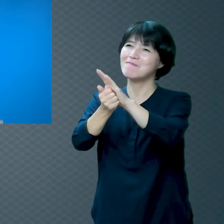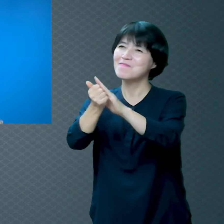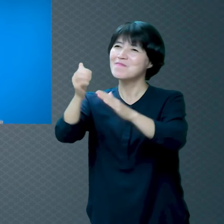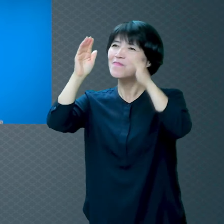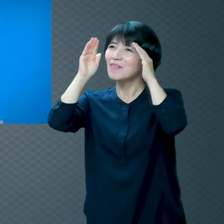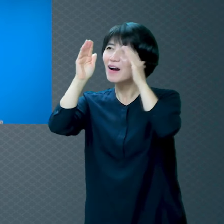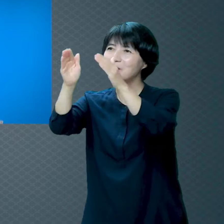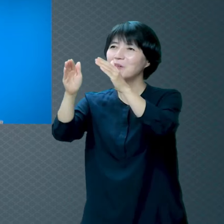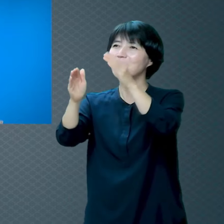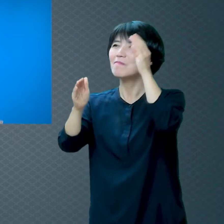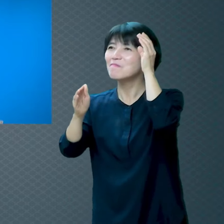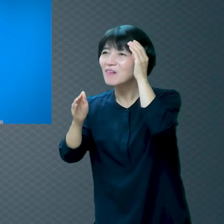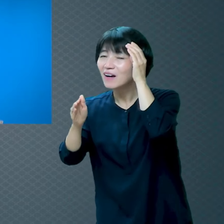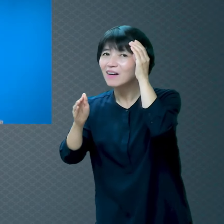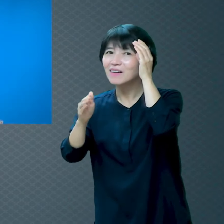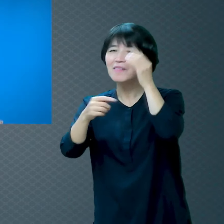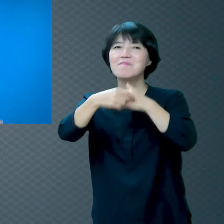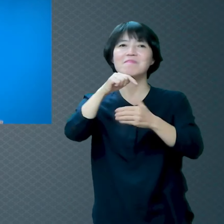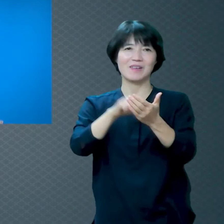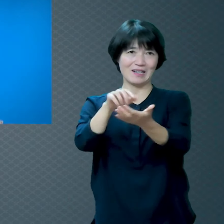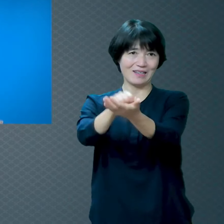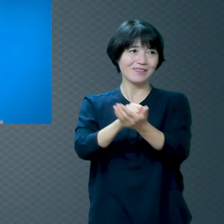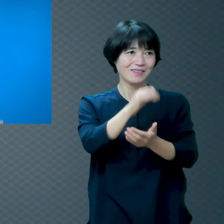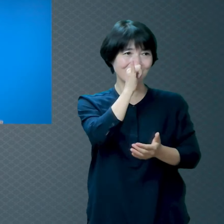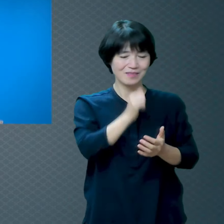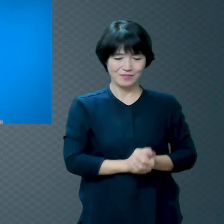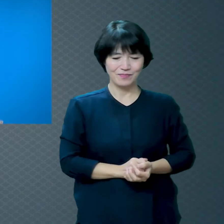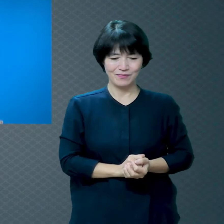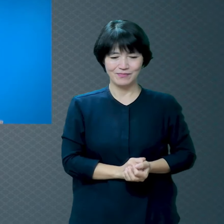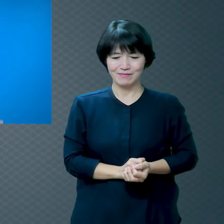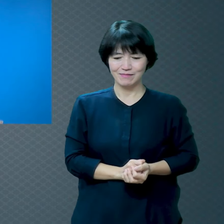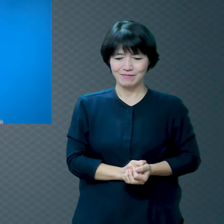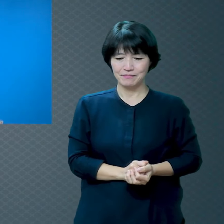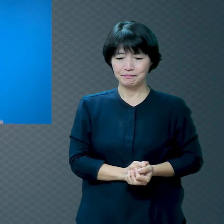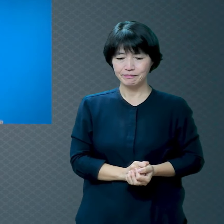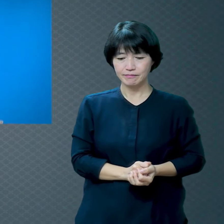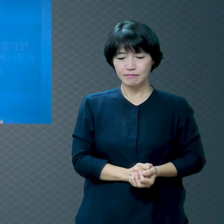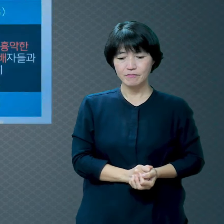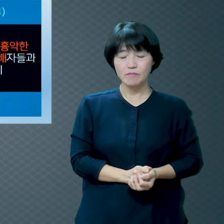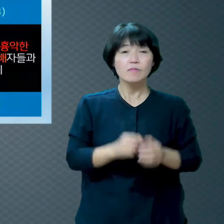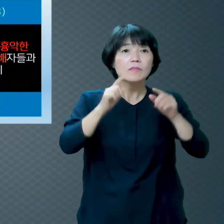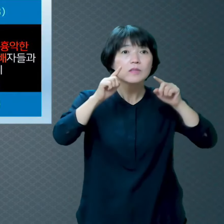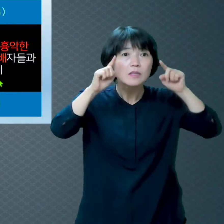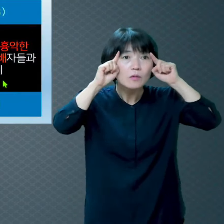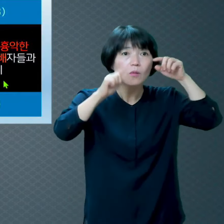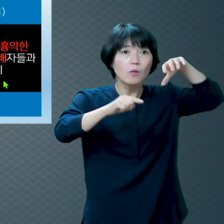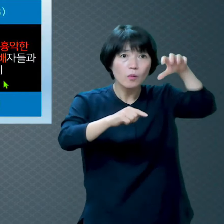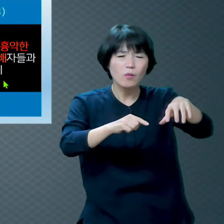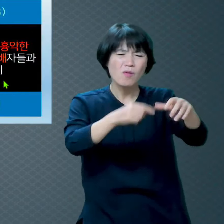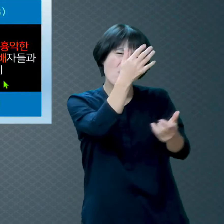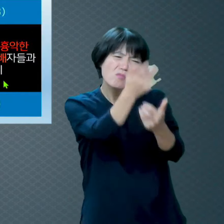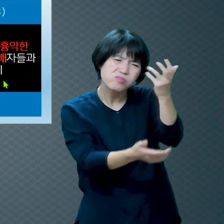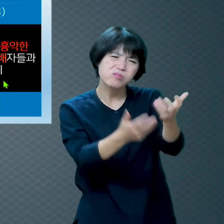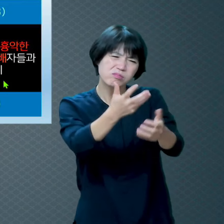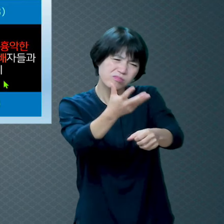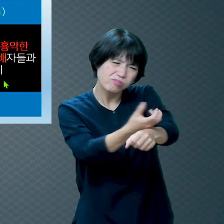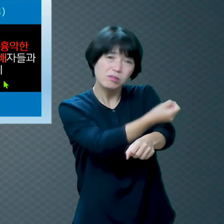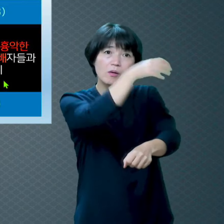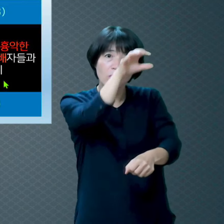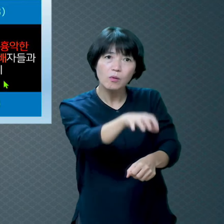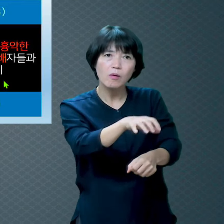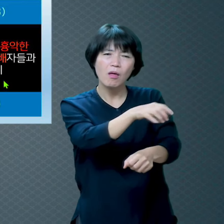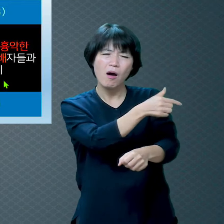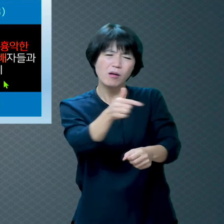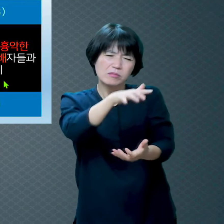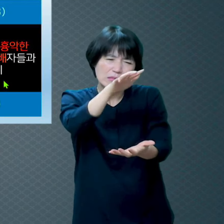주고 소망을 주려고 하는 거예요 왜 굳이 불과 유황으로 타는 못에 가려고 하냐 그 얘기예요